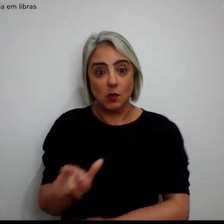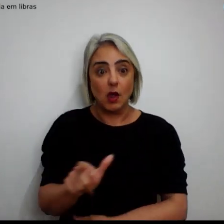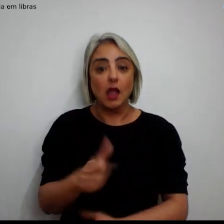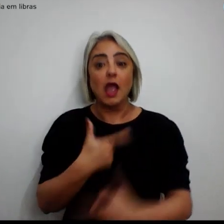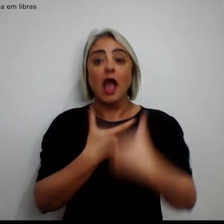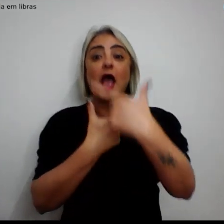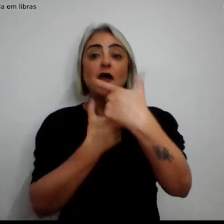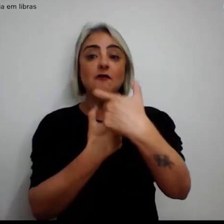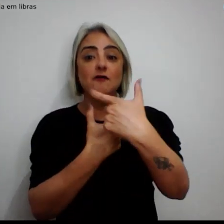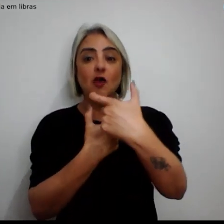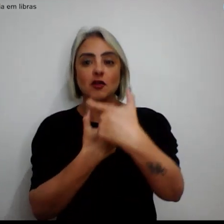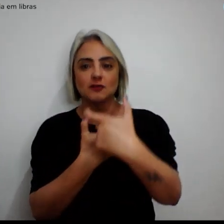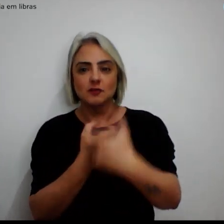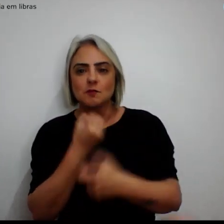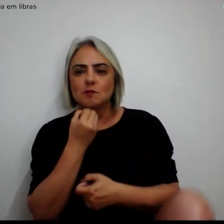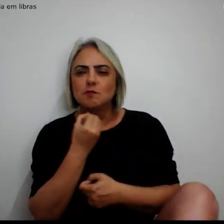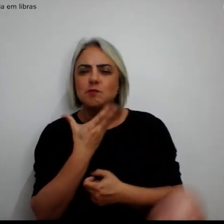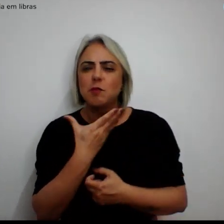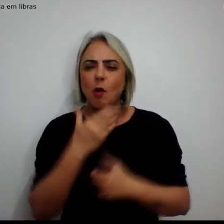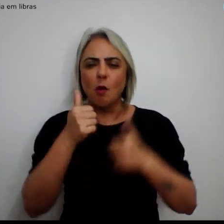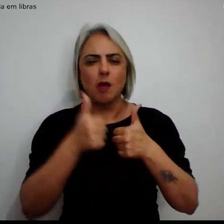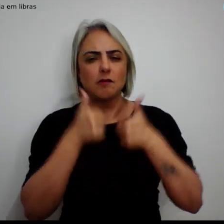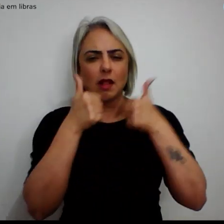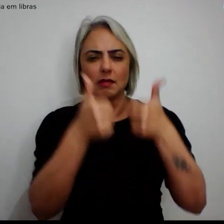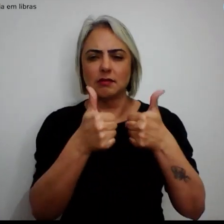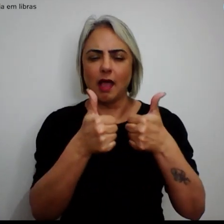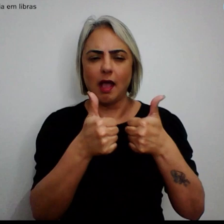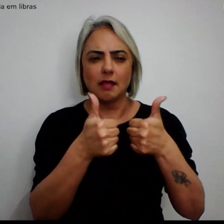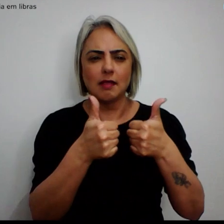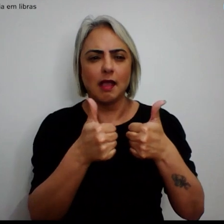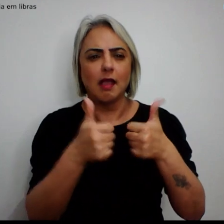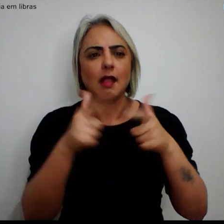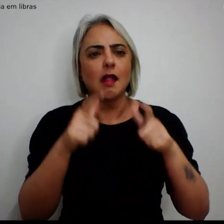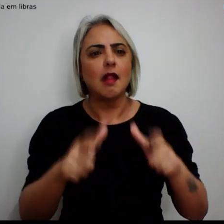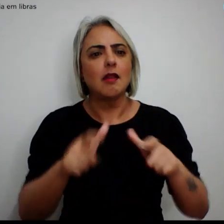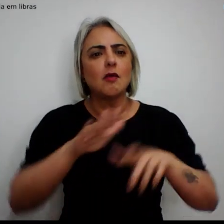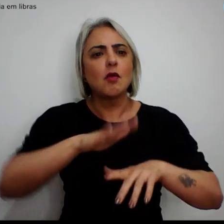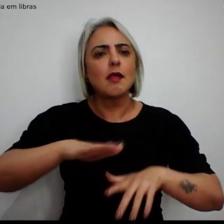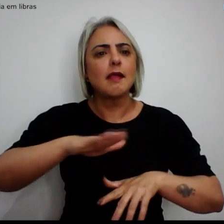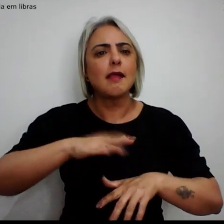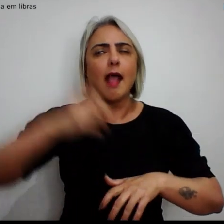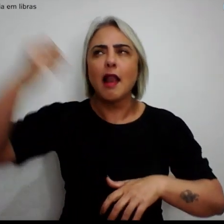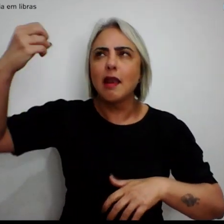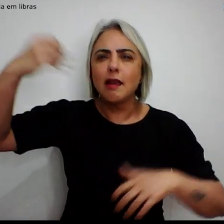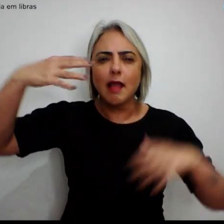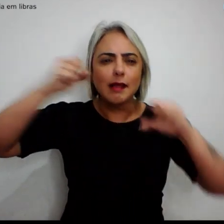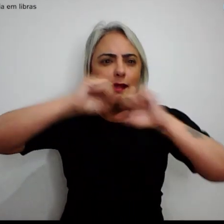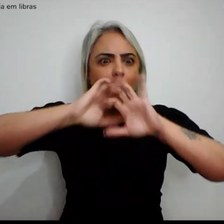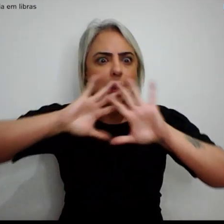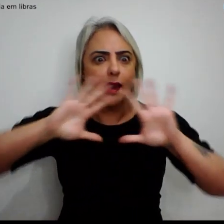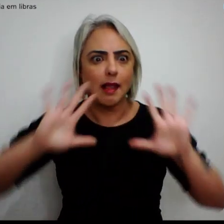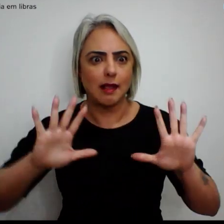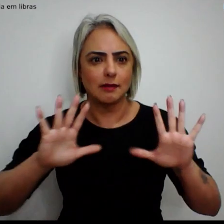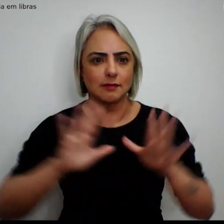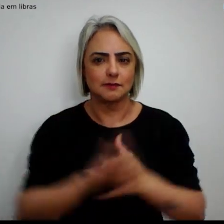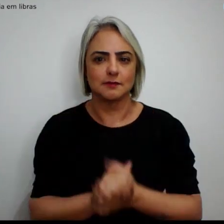foto selfie com boa qualidade, tirada em ambiente bem iluminado. Para